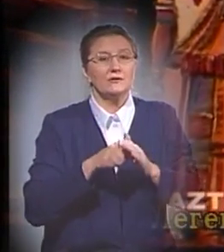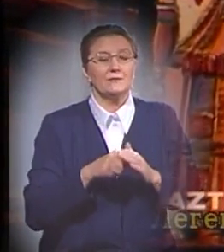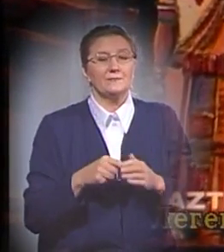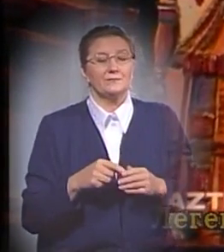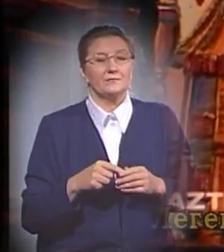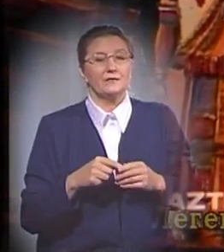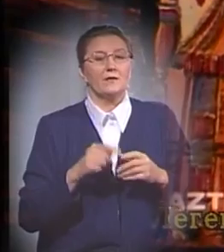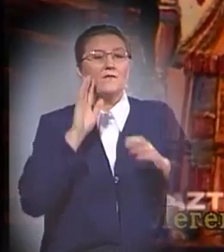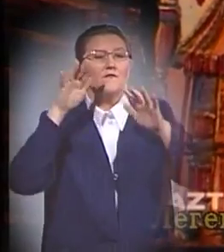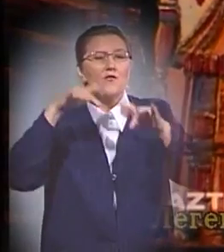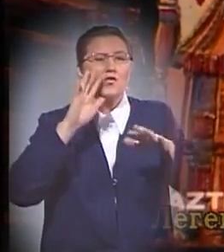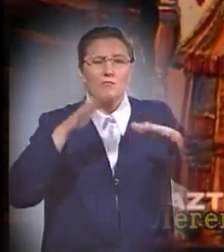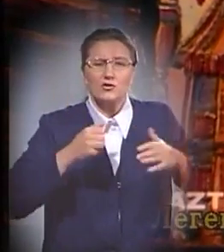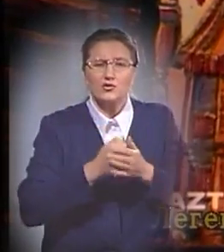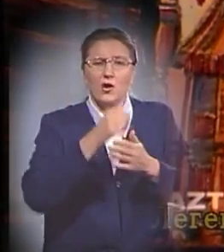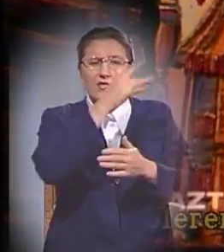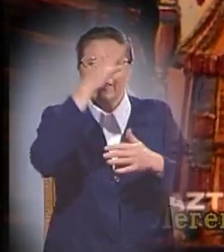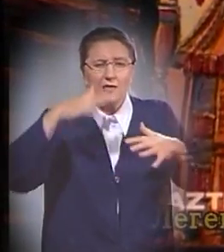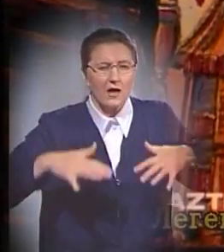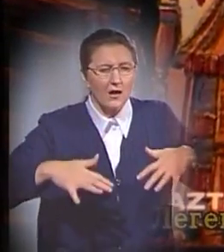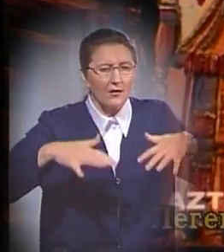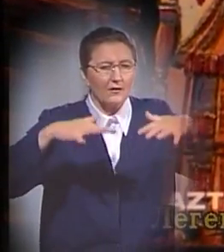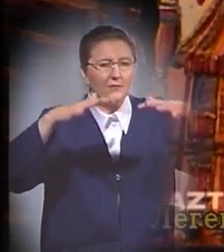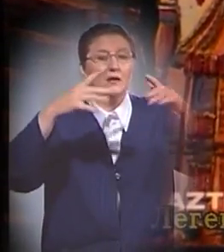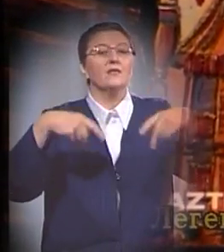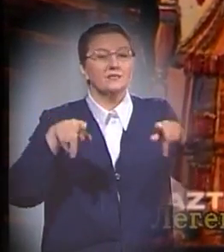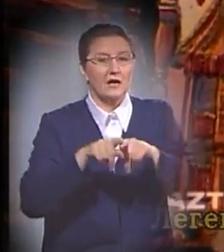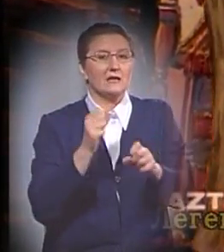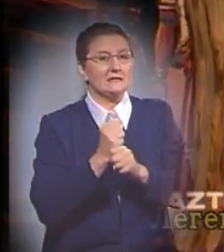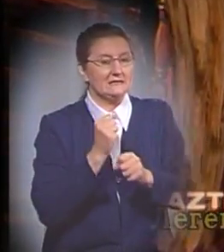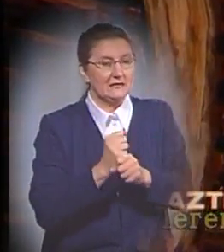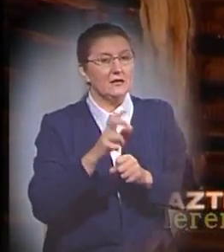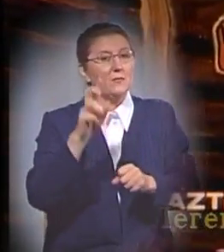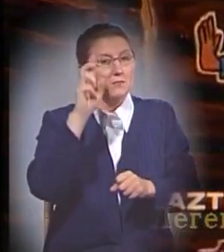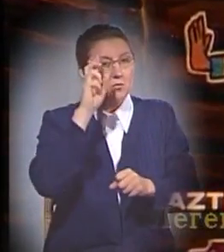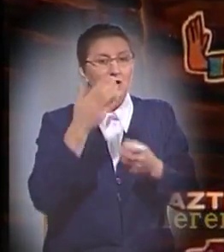Волны будут до неба». Так они и сделали, и бог закрыл дверь.